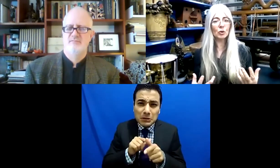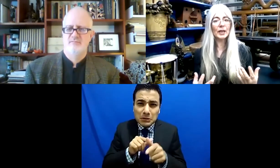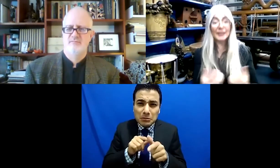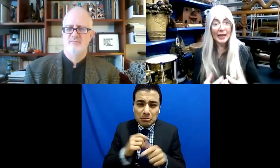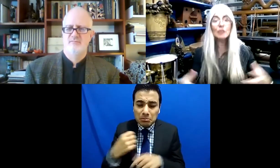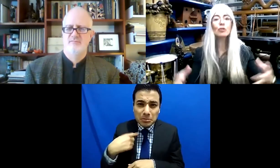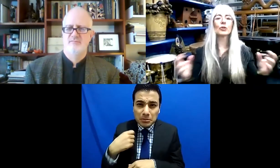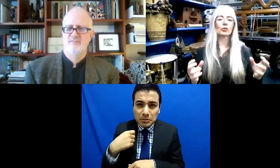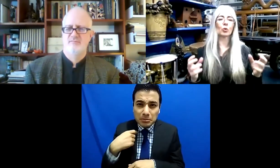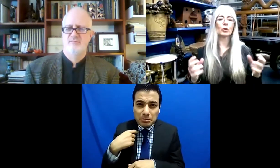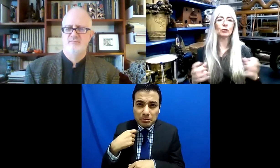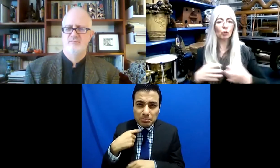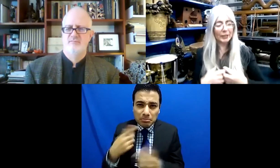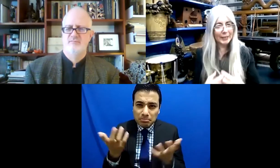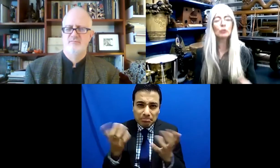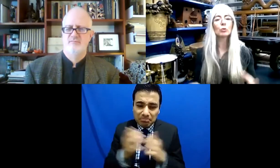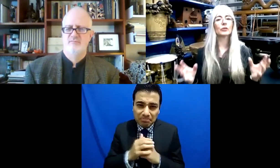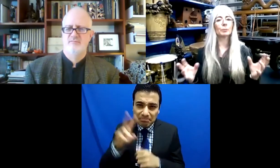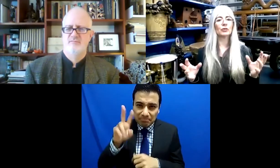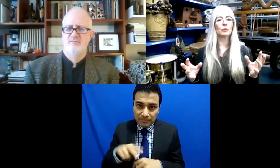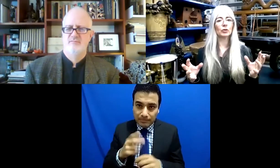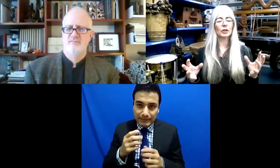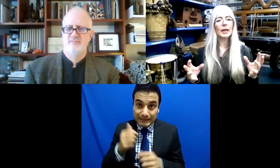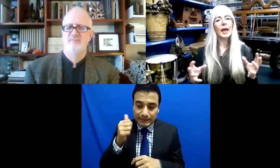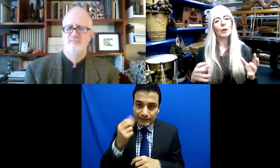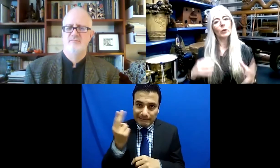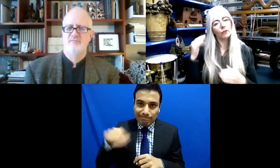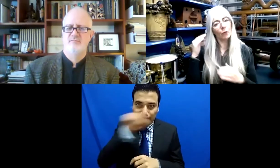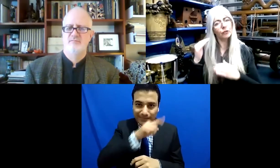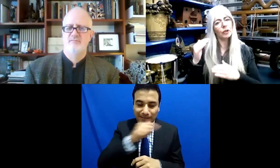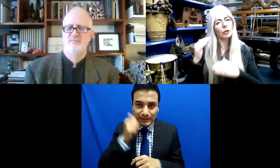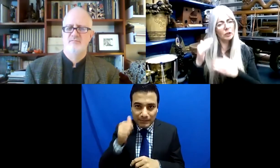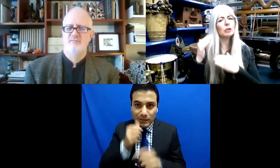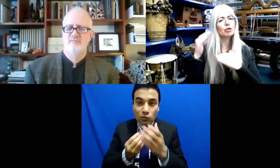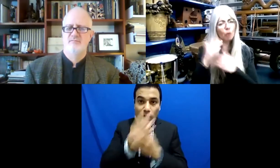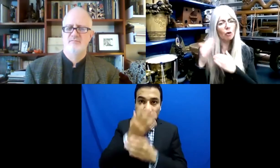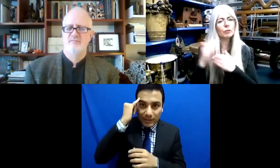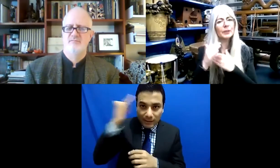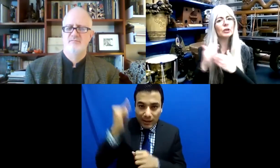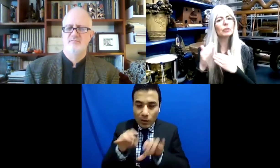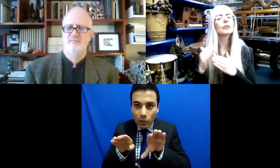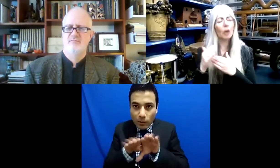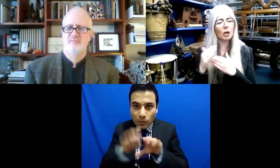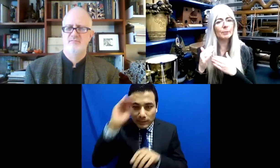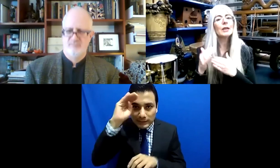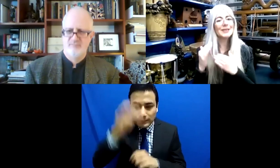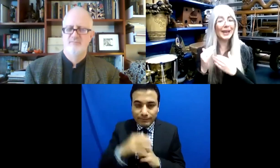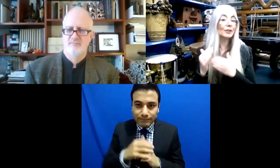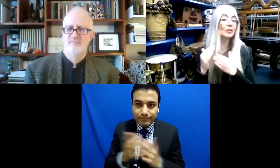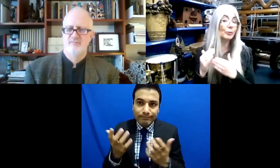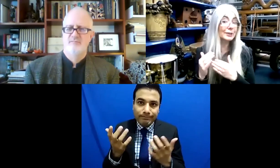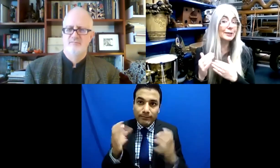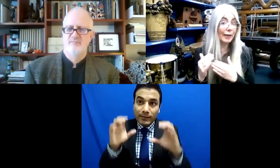que tenemos una nueva oportunidad para involucrarnos con esta o una pieza, con un público.